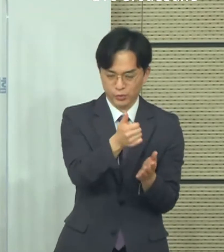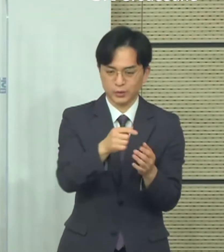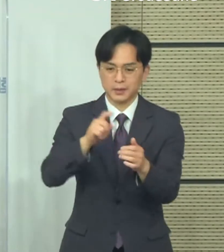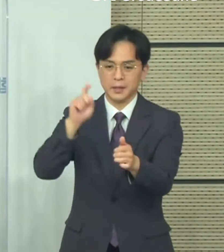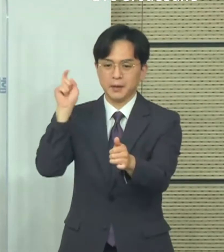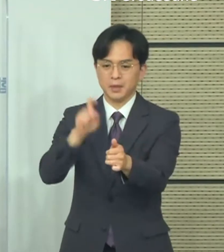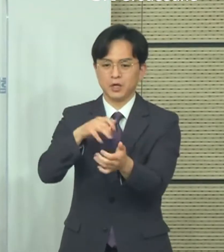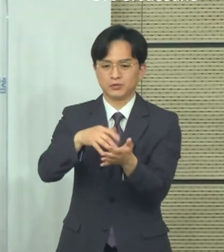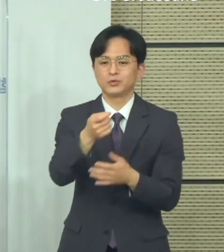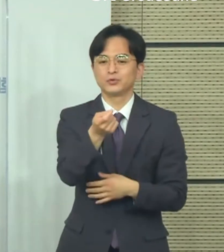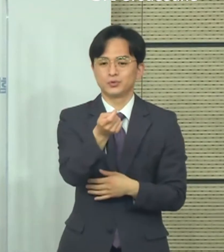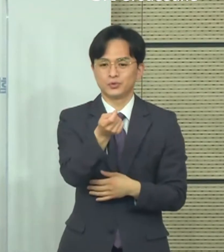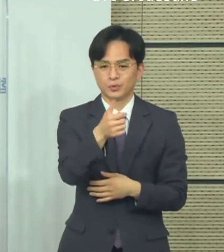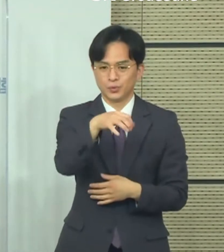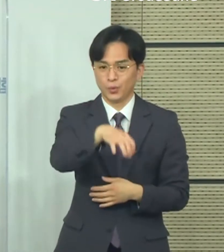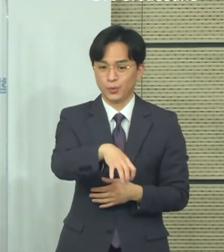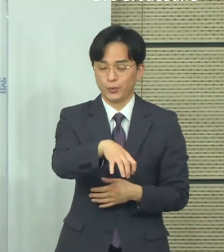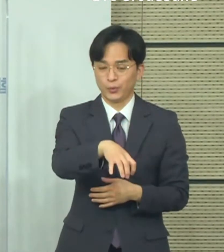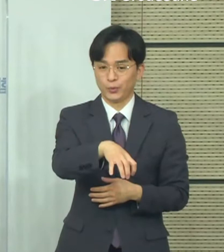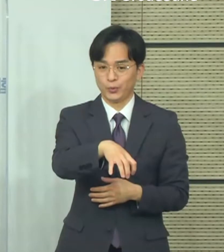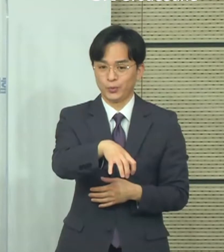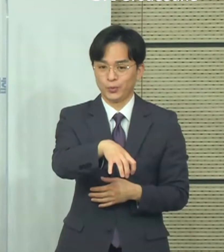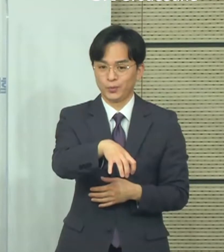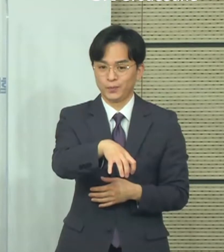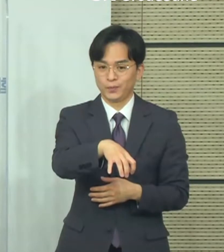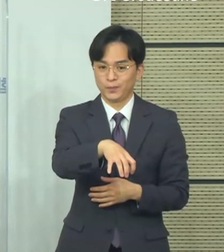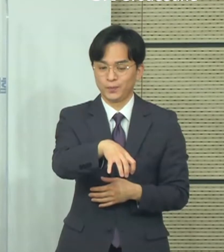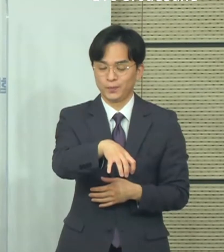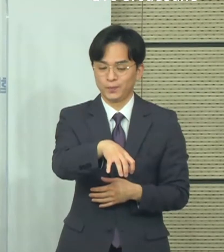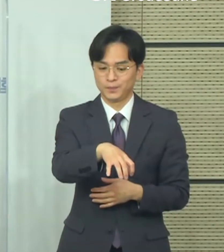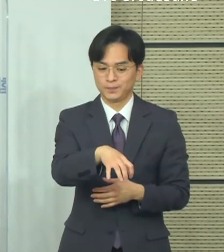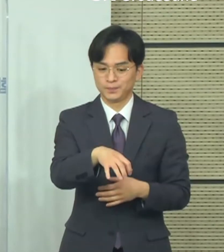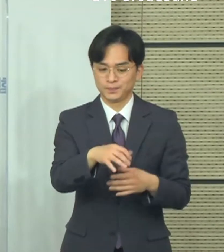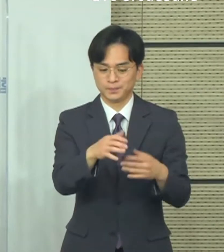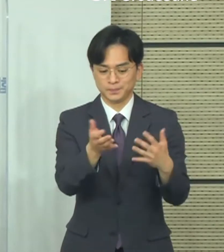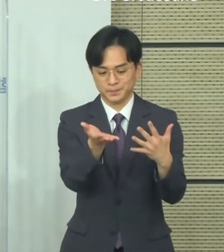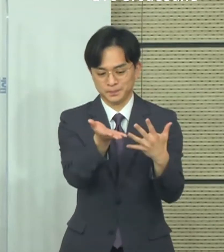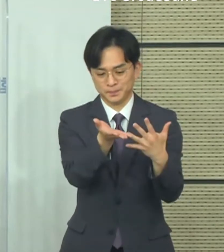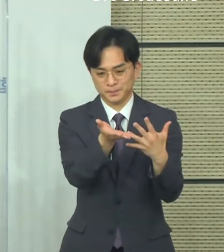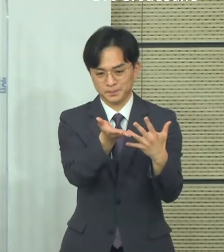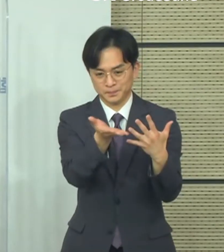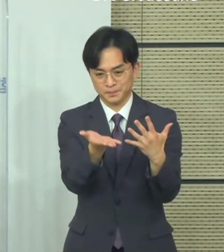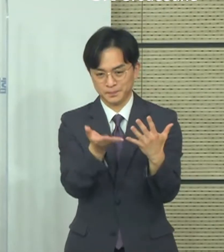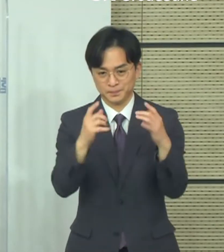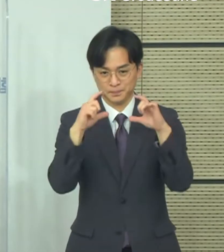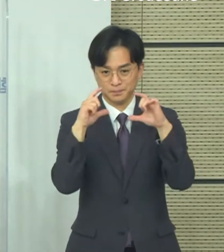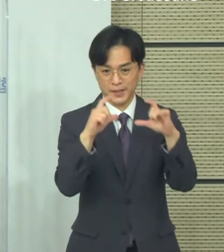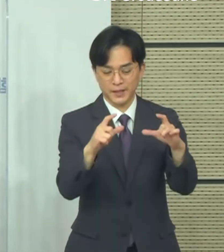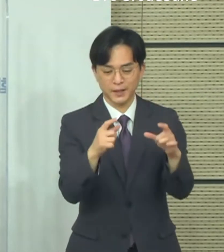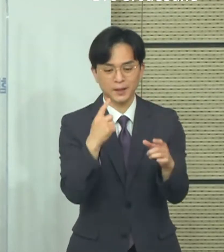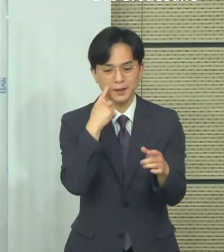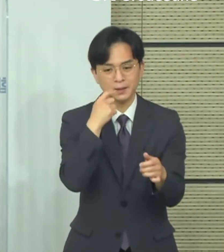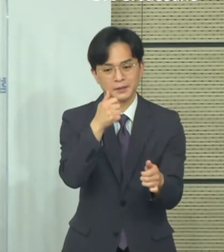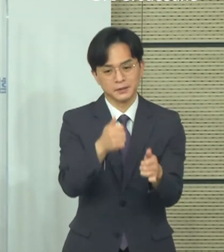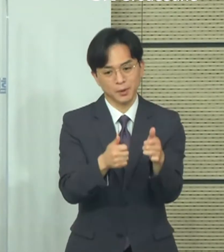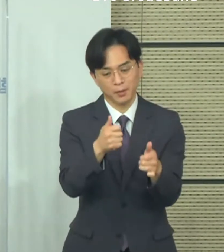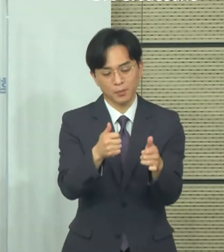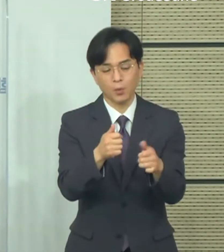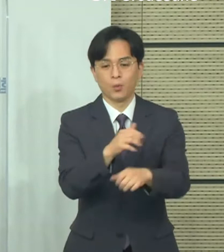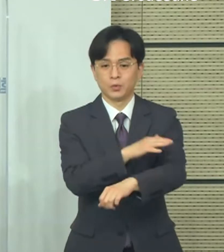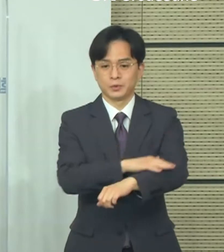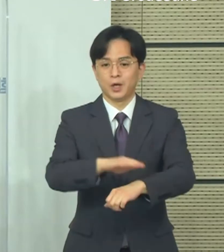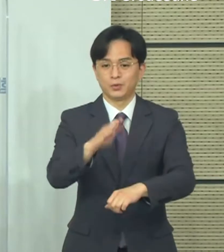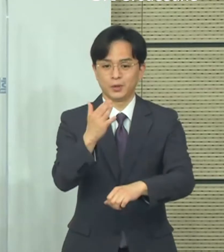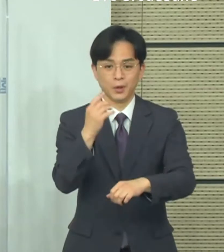지역들입니다. 그래서 그런 지역들을 중심으로 안정적으로 시범사업을 시행을 했던 것이고요. 이 부분과